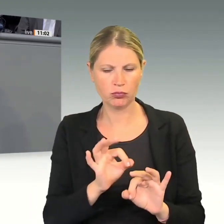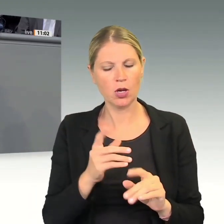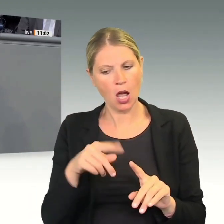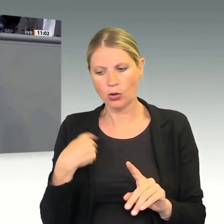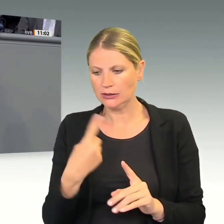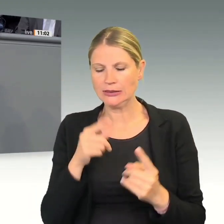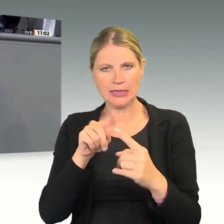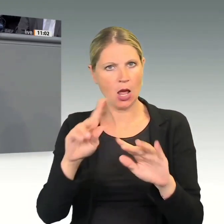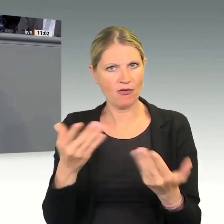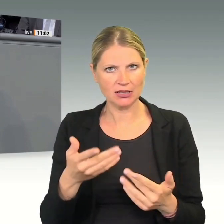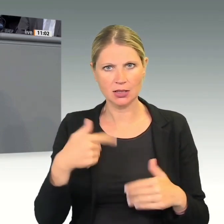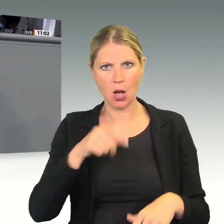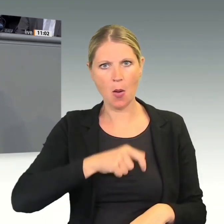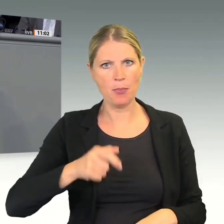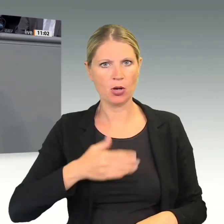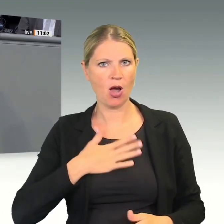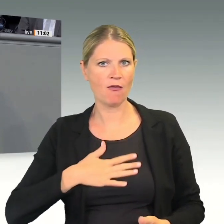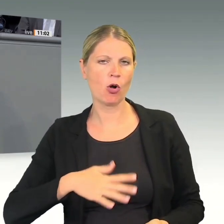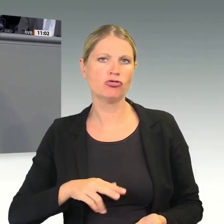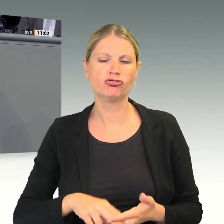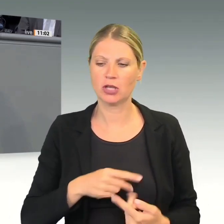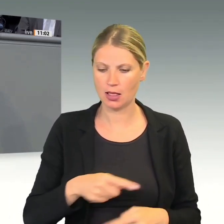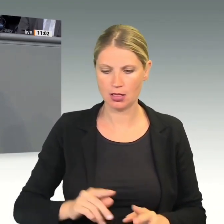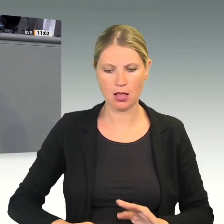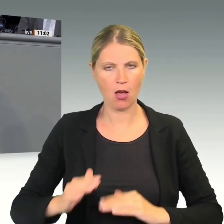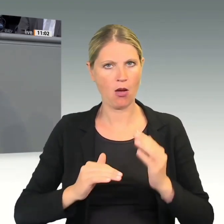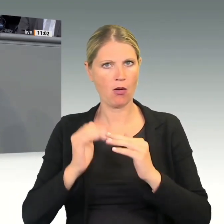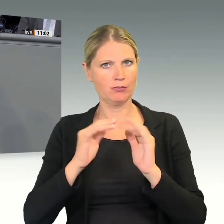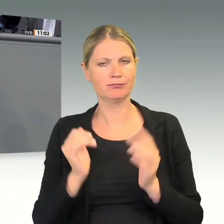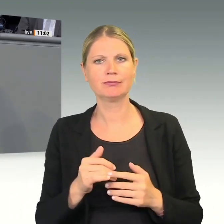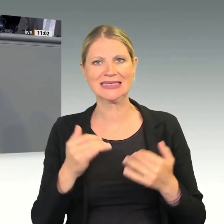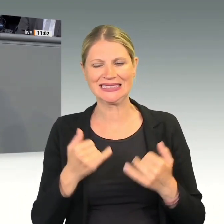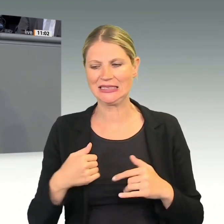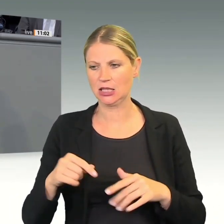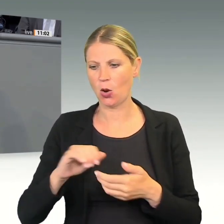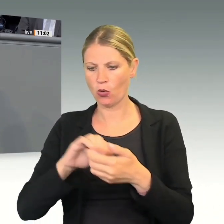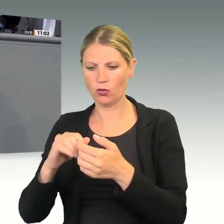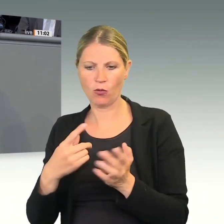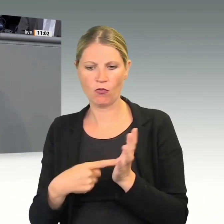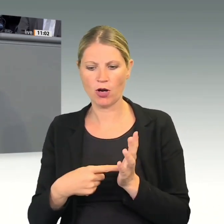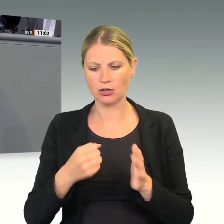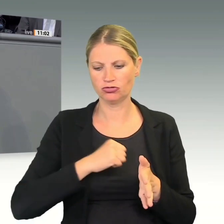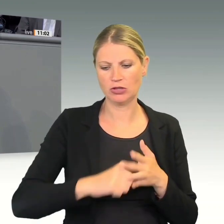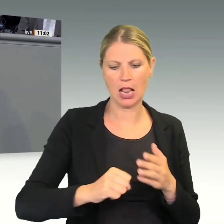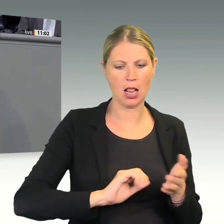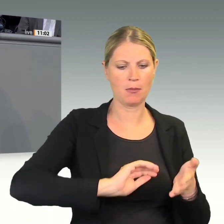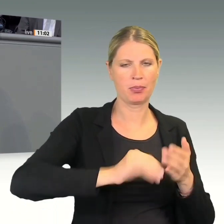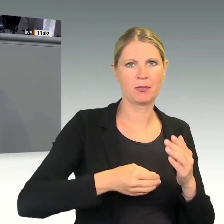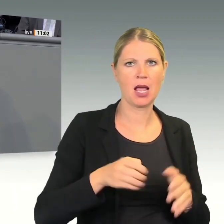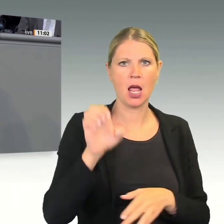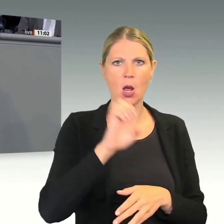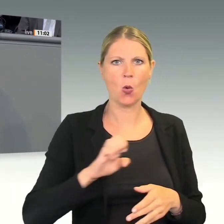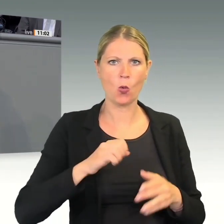Nun fordert die Union eine zeitnahe Ratifikation des Abkommens zwischen der EU und einigen Staaten